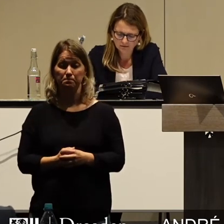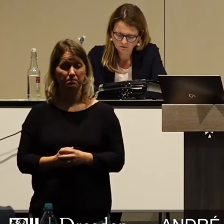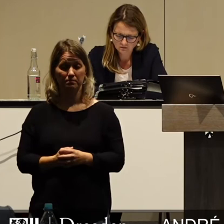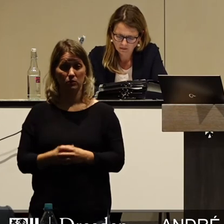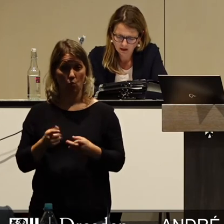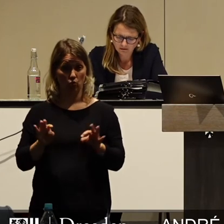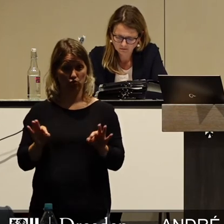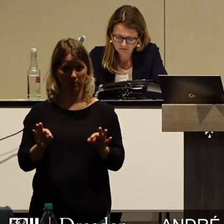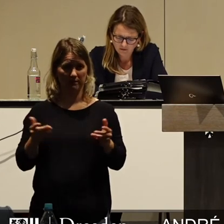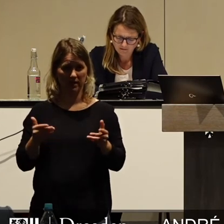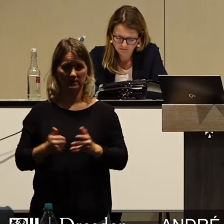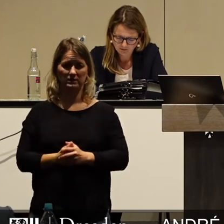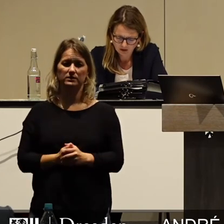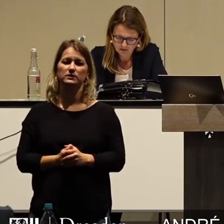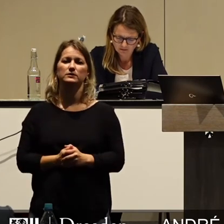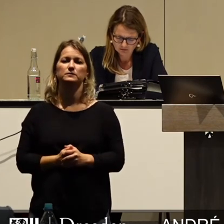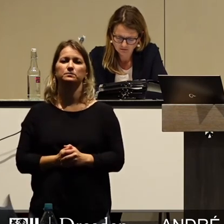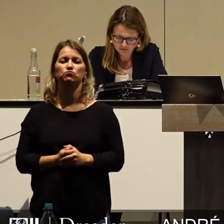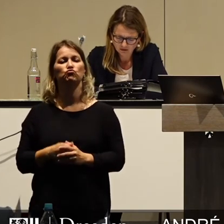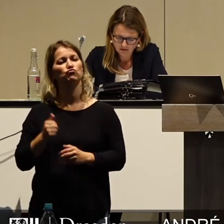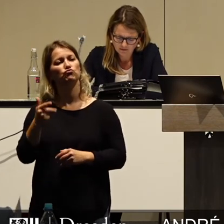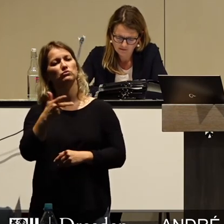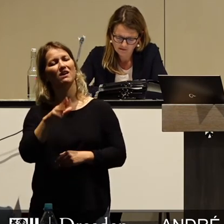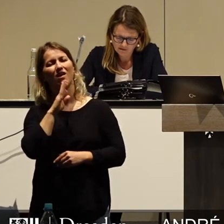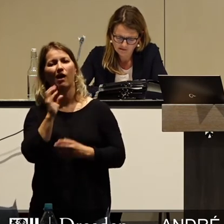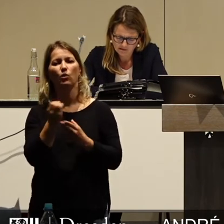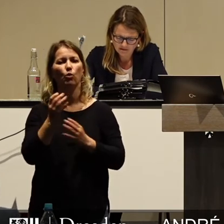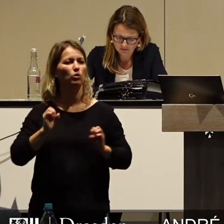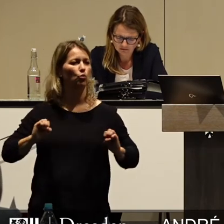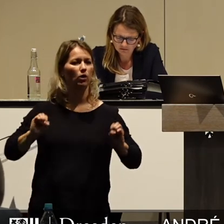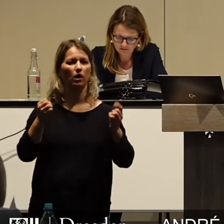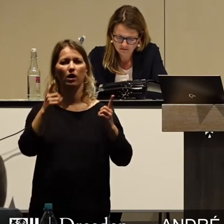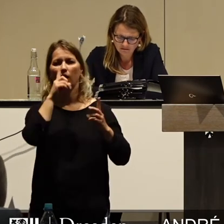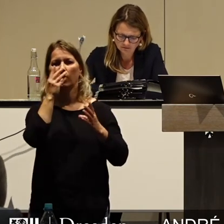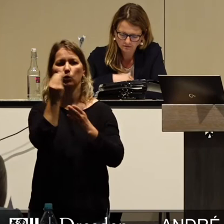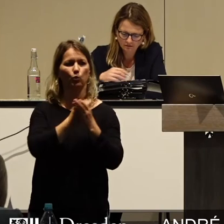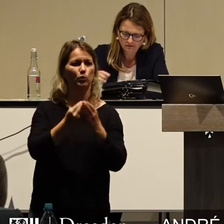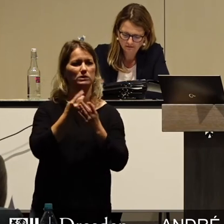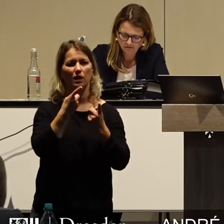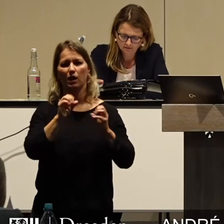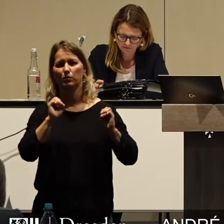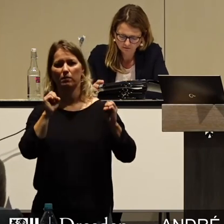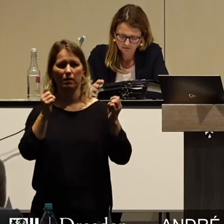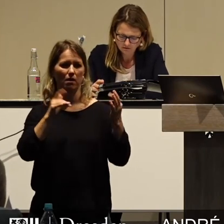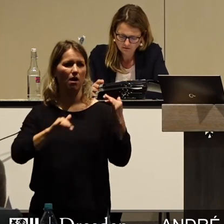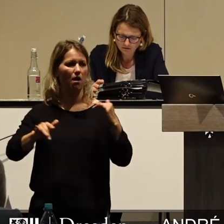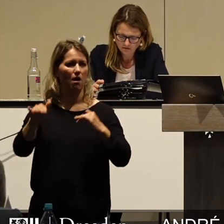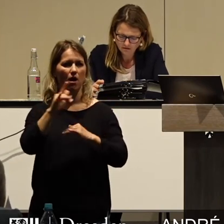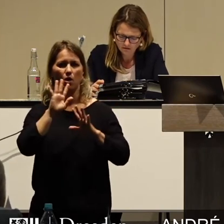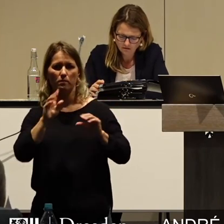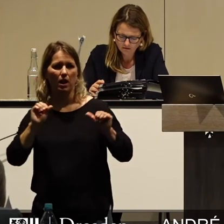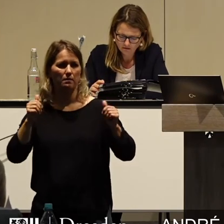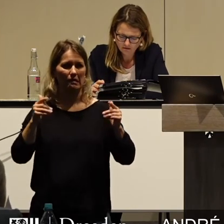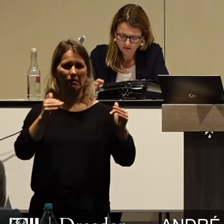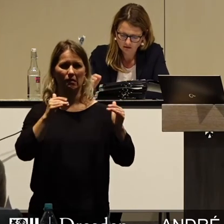aufsetzt. Künstlerinnen und Kulturschaffende befinden sich ja vielfach in existenzieller Not. Ihnen